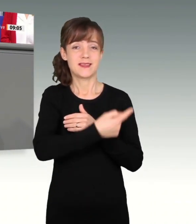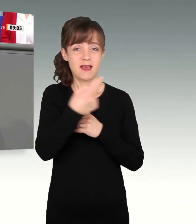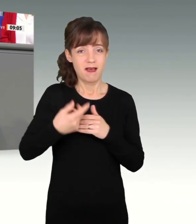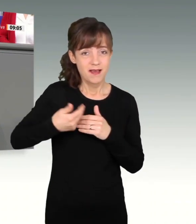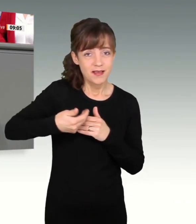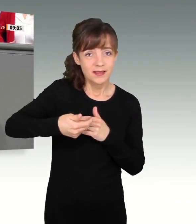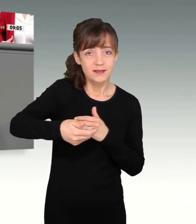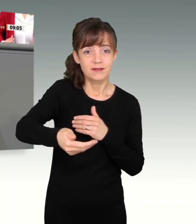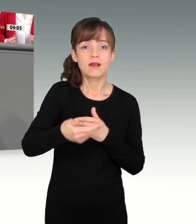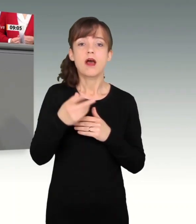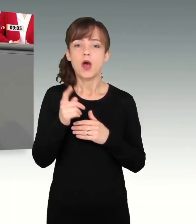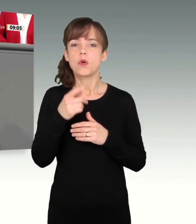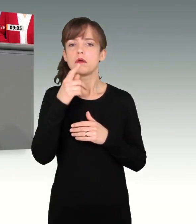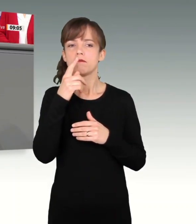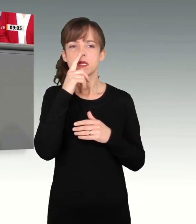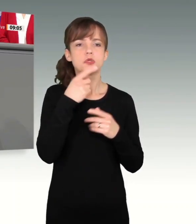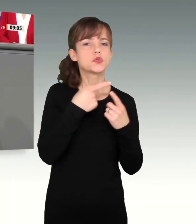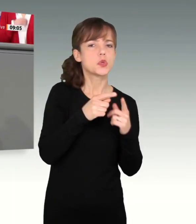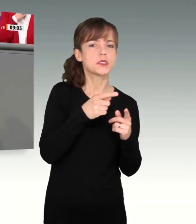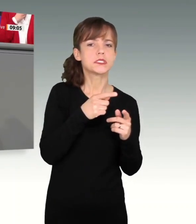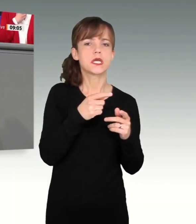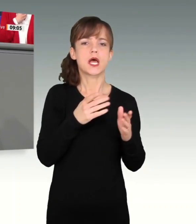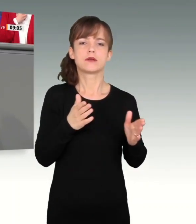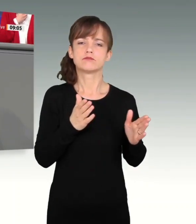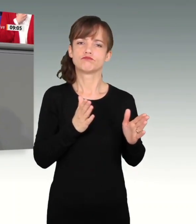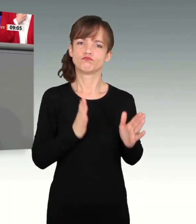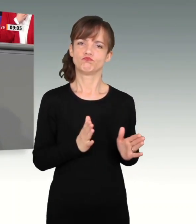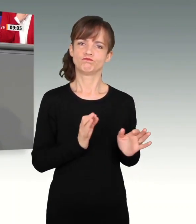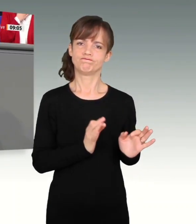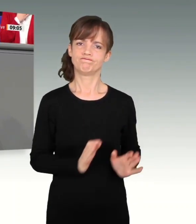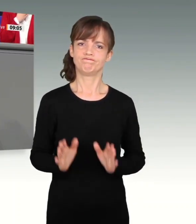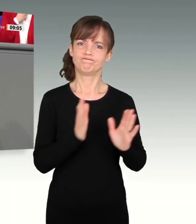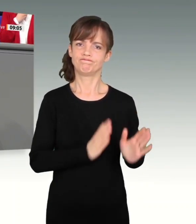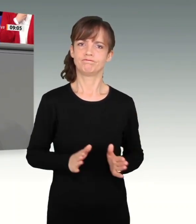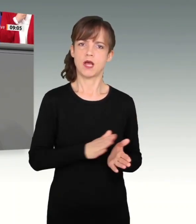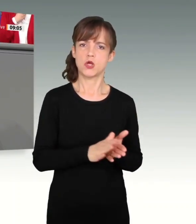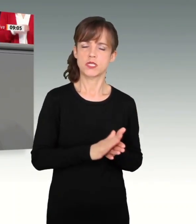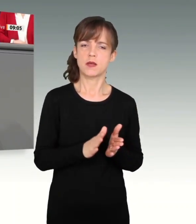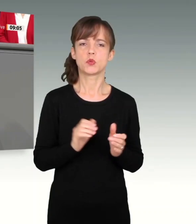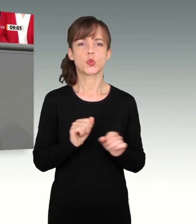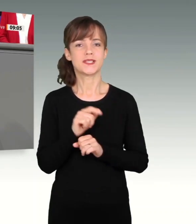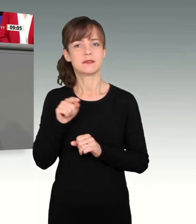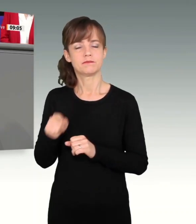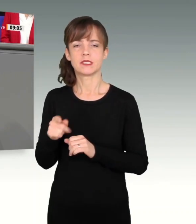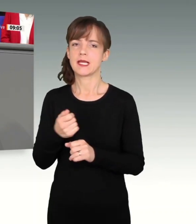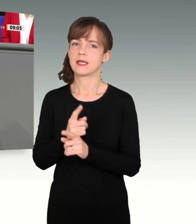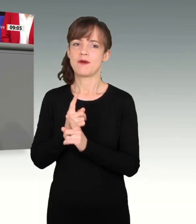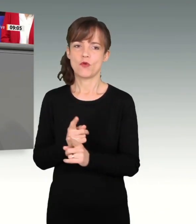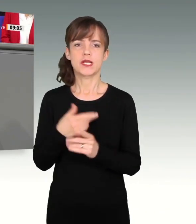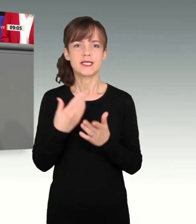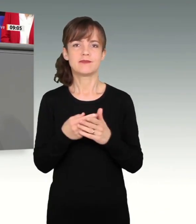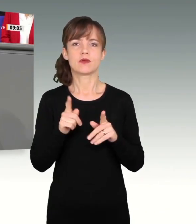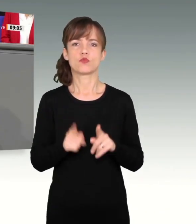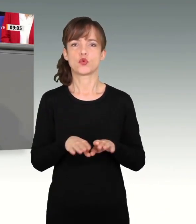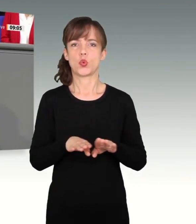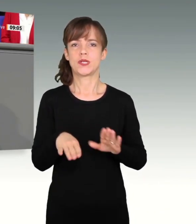auch bei ansonsten strenger Ausgabendisziplin nicht einzuhalten. Deshalb müsse das Grundgesetz geändert